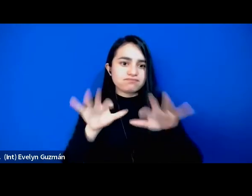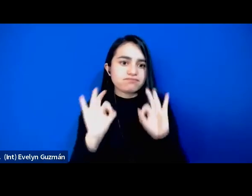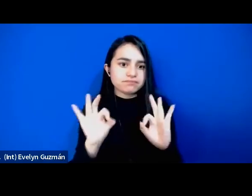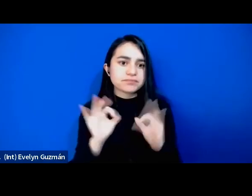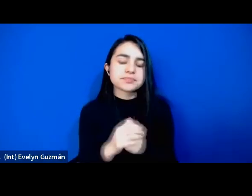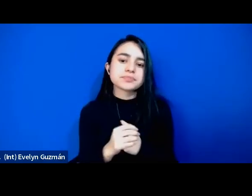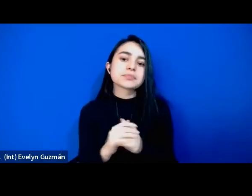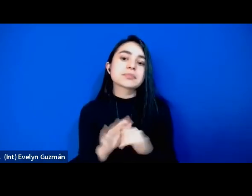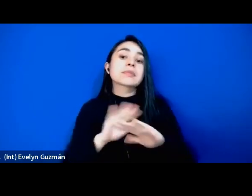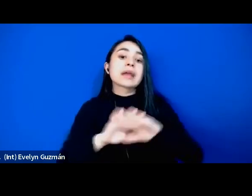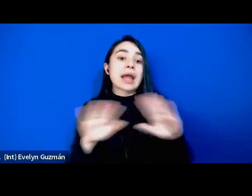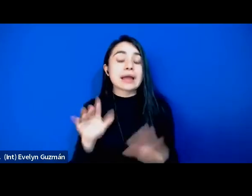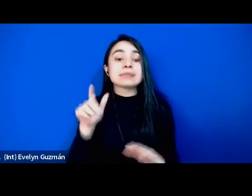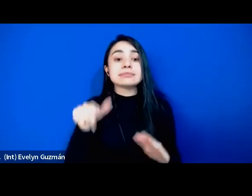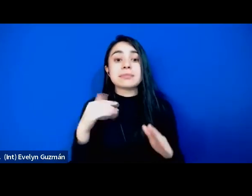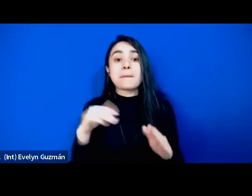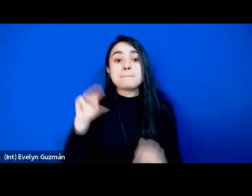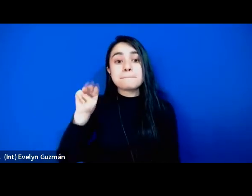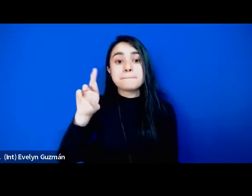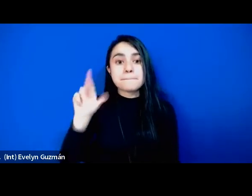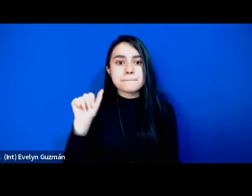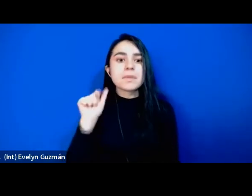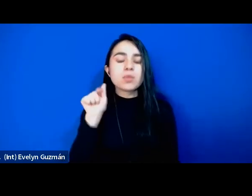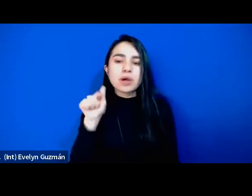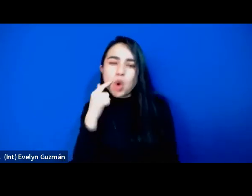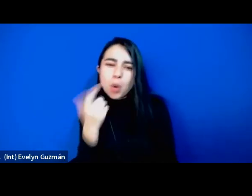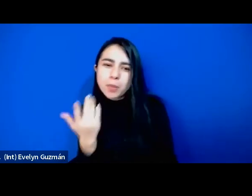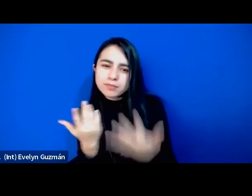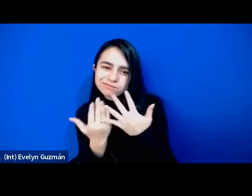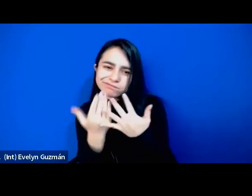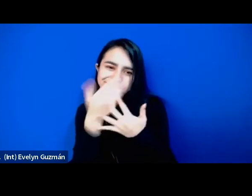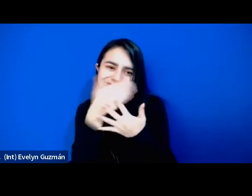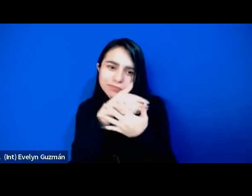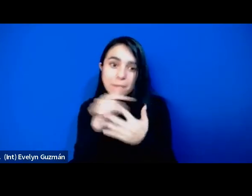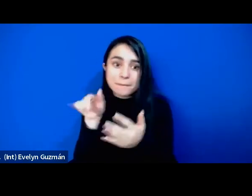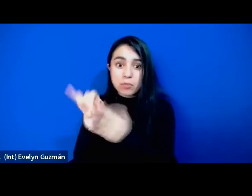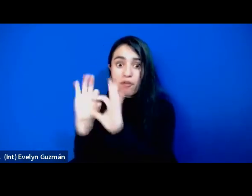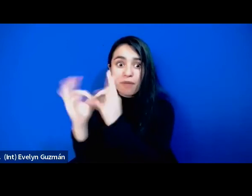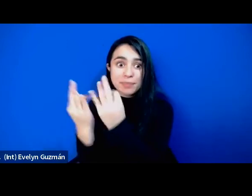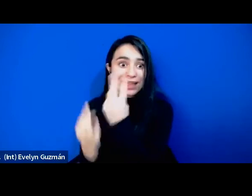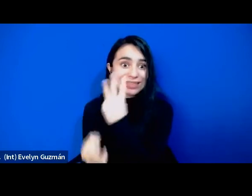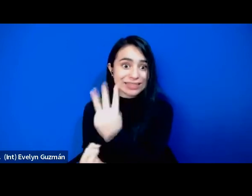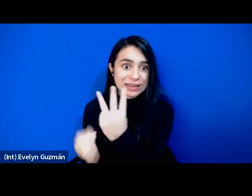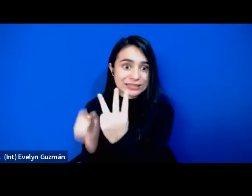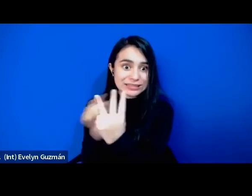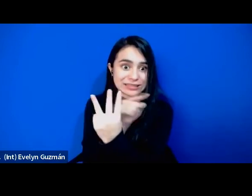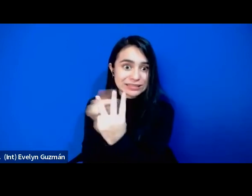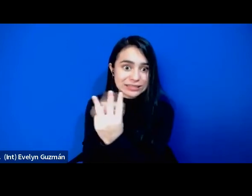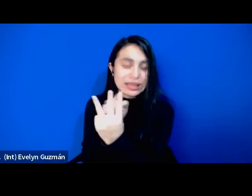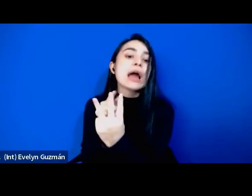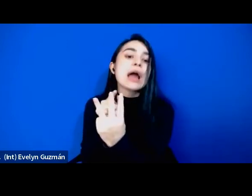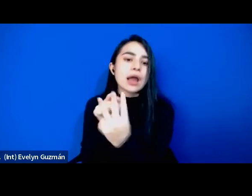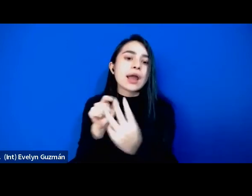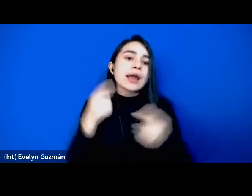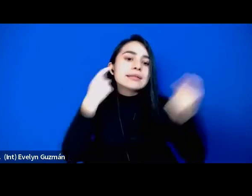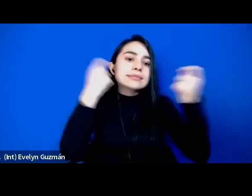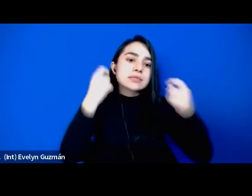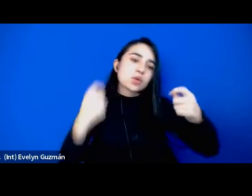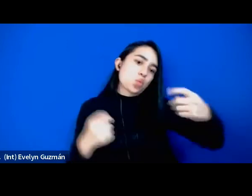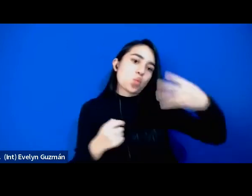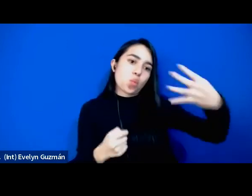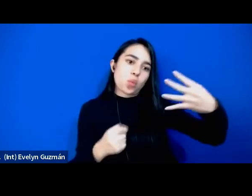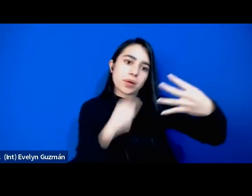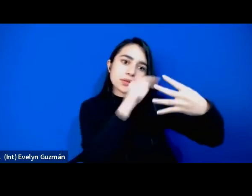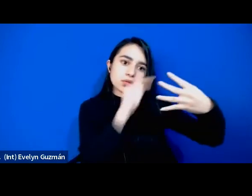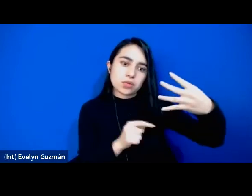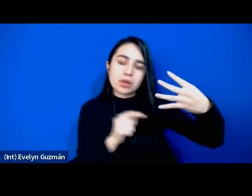luego Mara hace un análisis interseccional de estas familias y de estas cuatro estrategias y nos da aún más como un